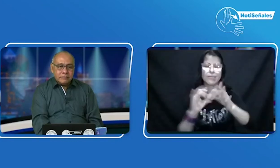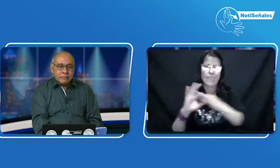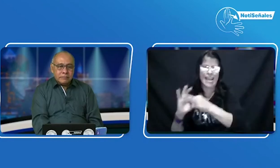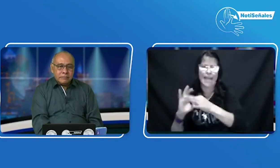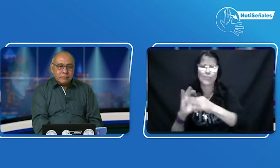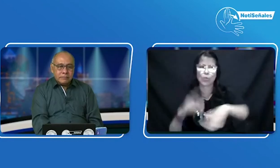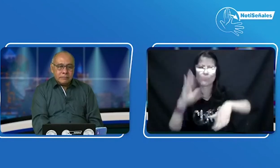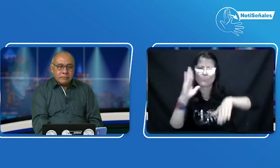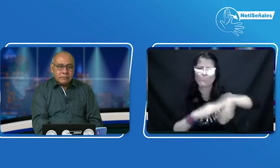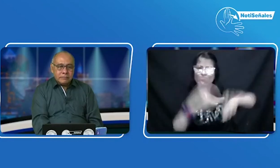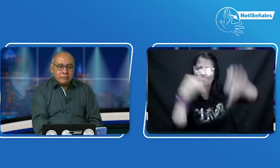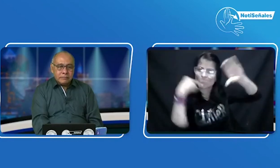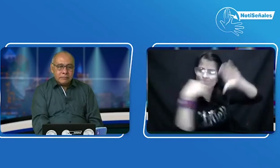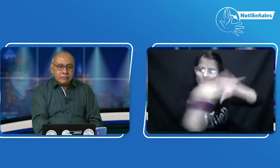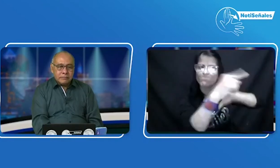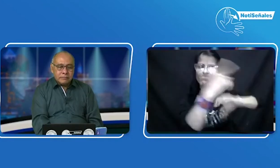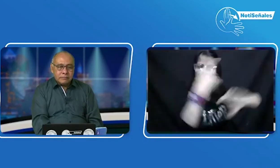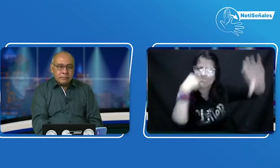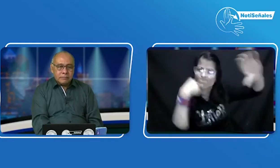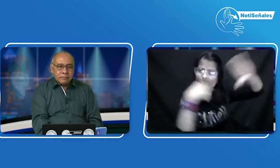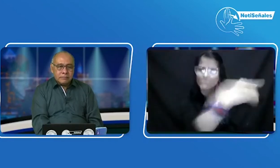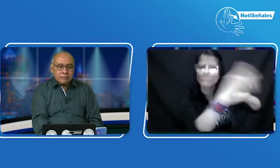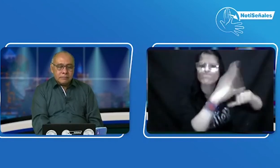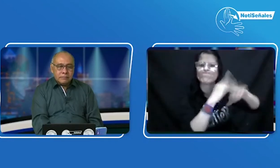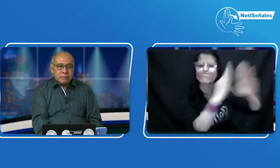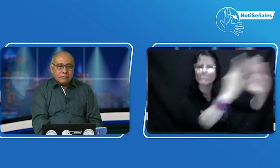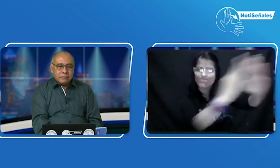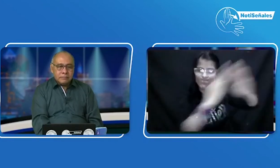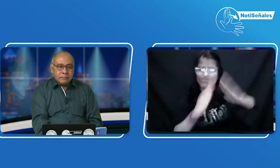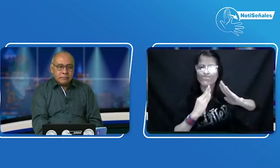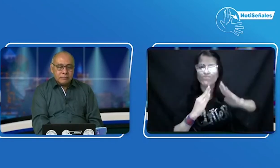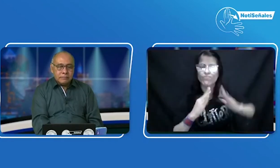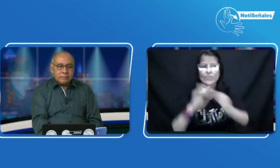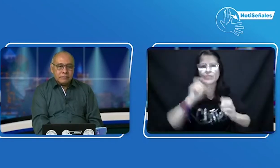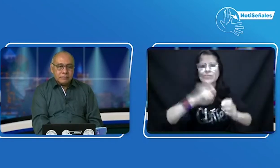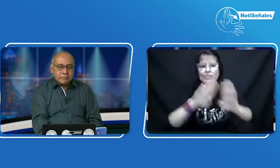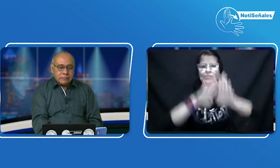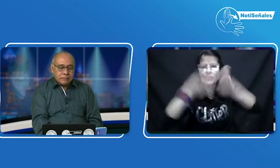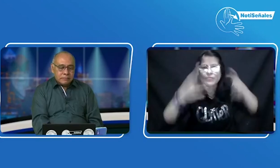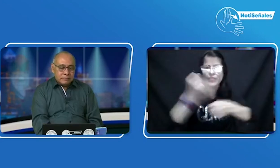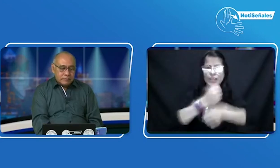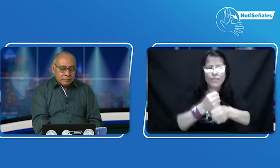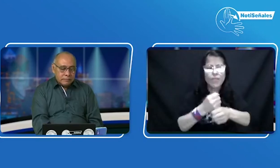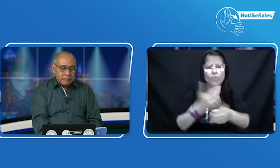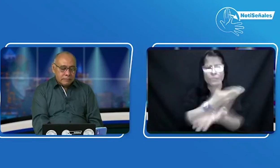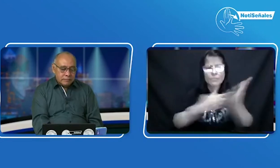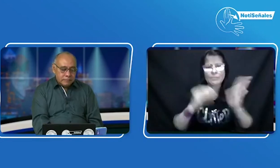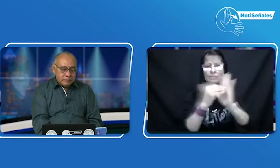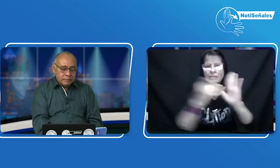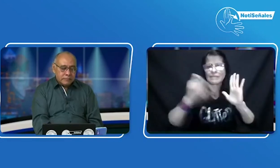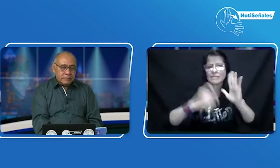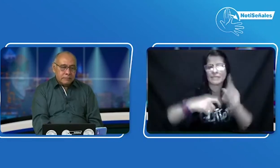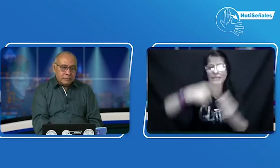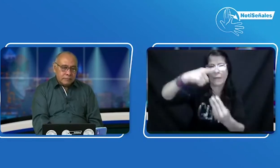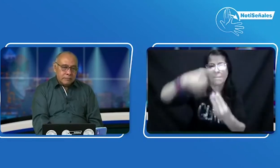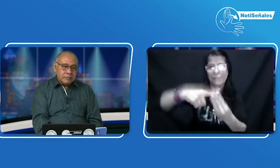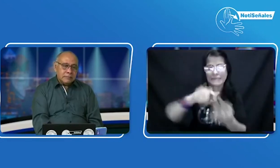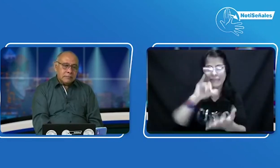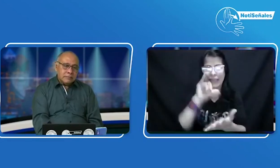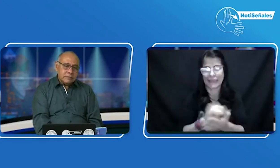dilatando esta decisión. Desde FENASCOL hemos estado enviando diferentes comunicados para que las mesas de